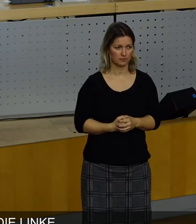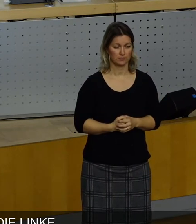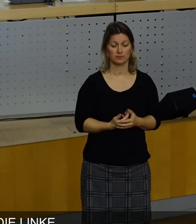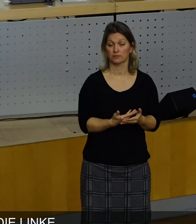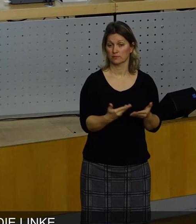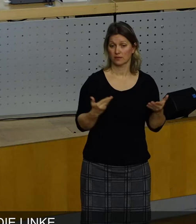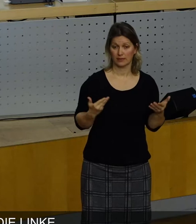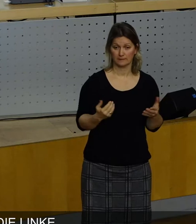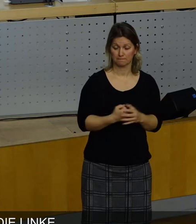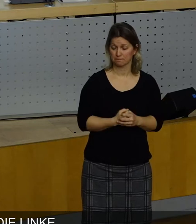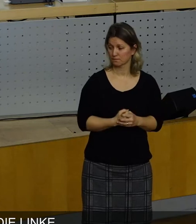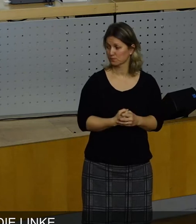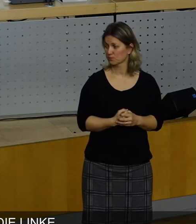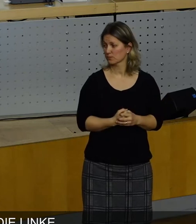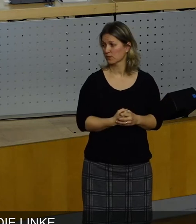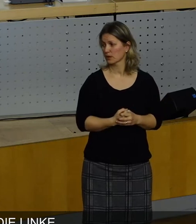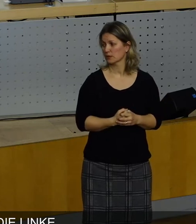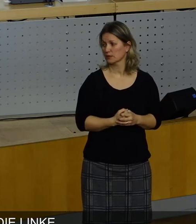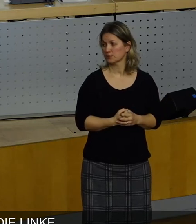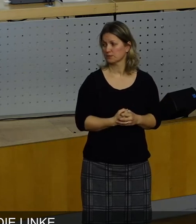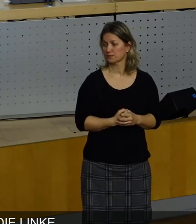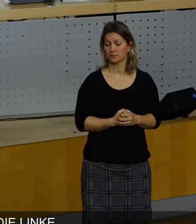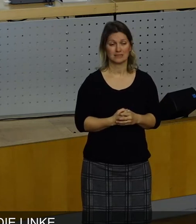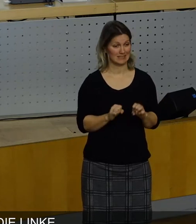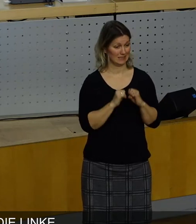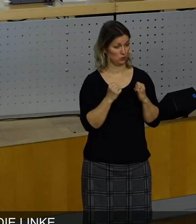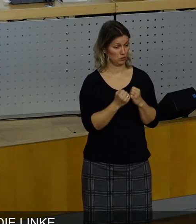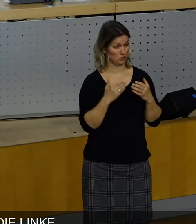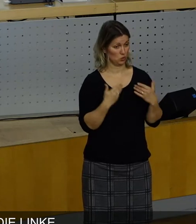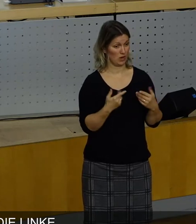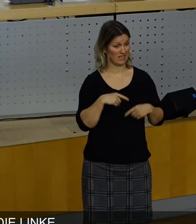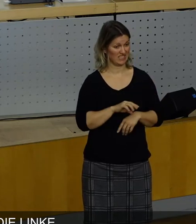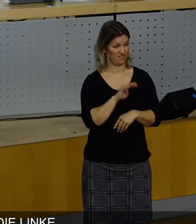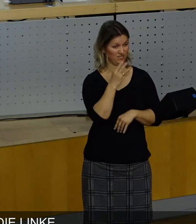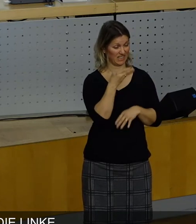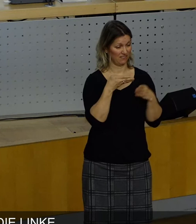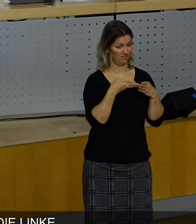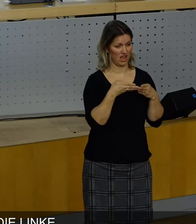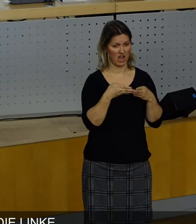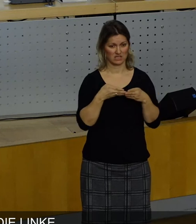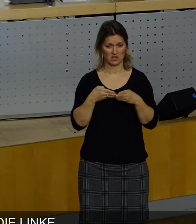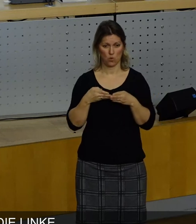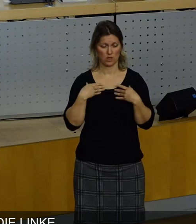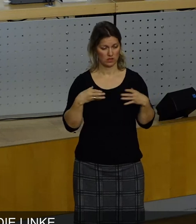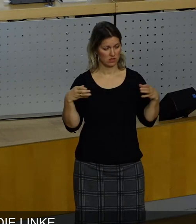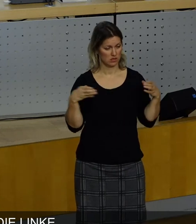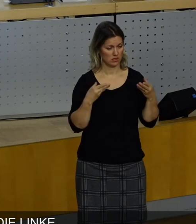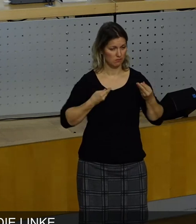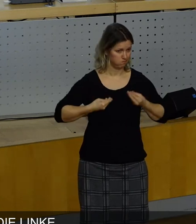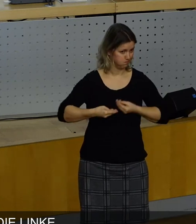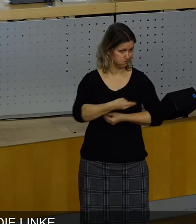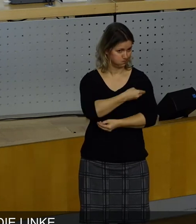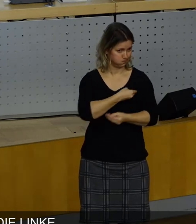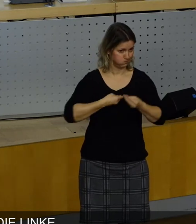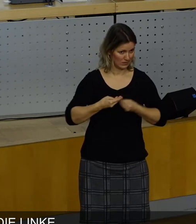der Umstand, dass hier vier Fraktionen miteinander ins Gespräch gekommen